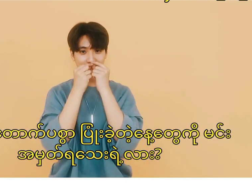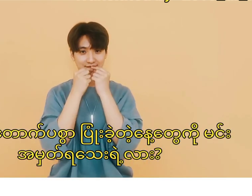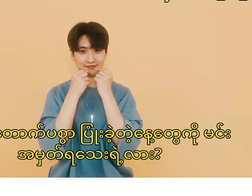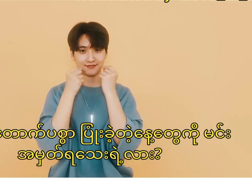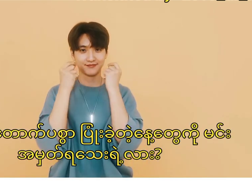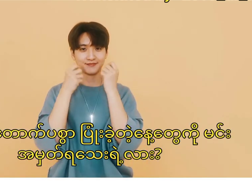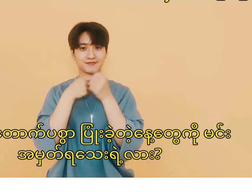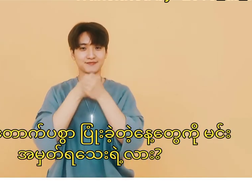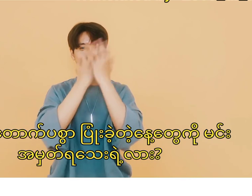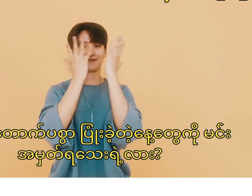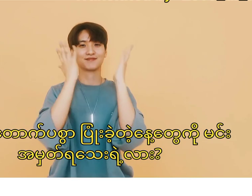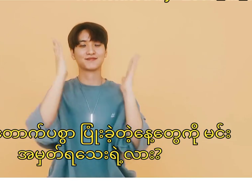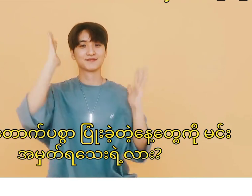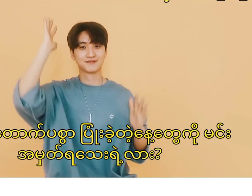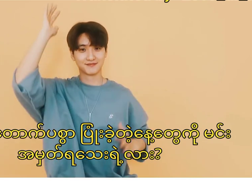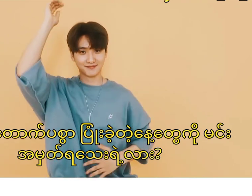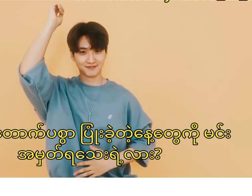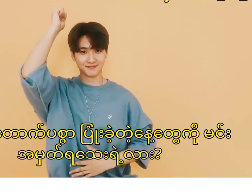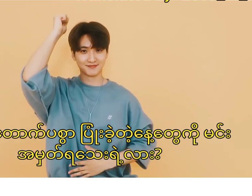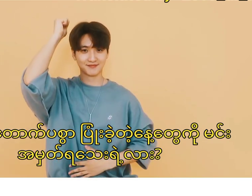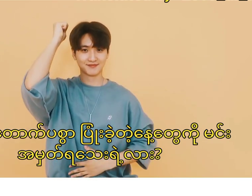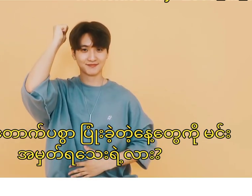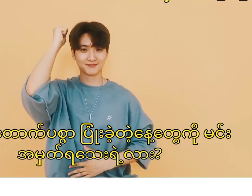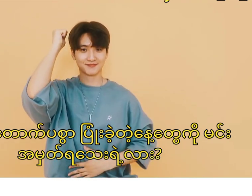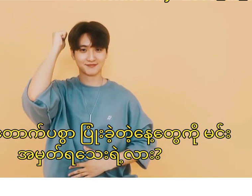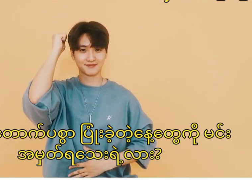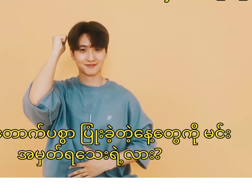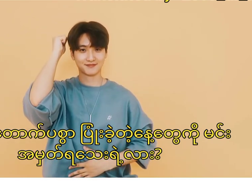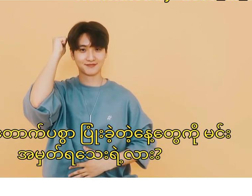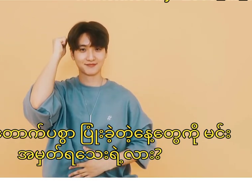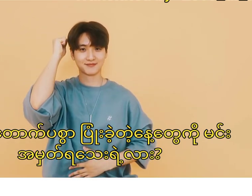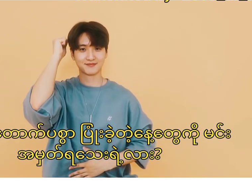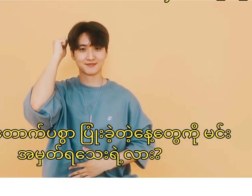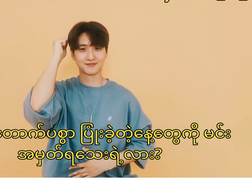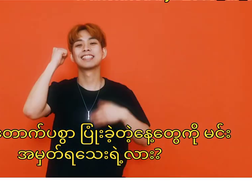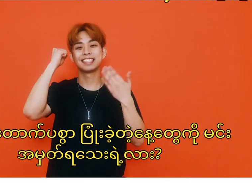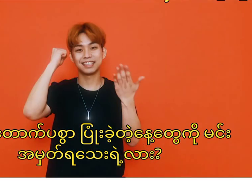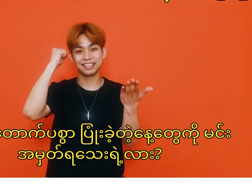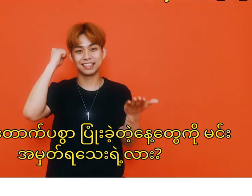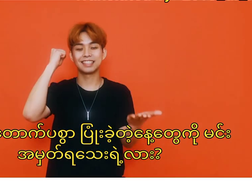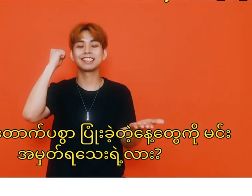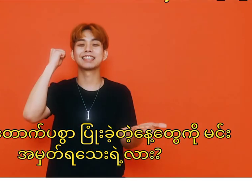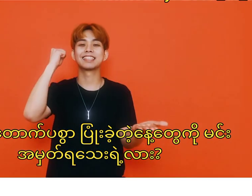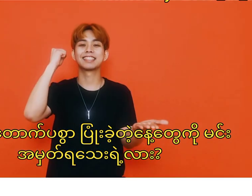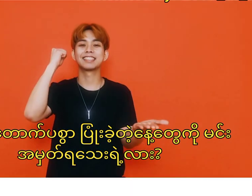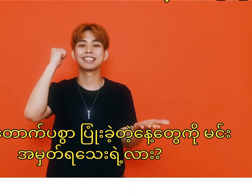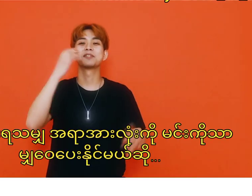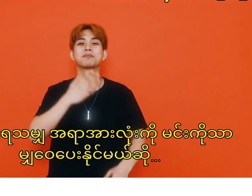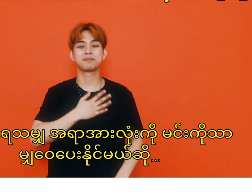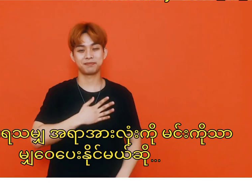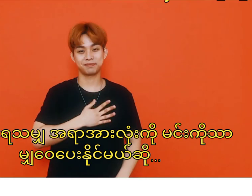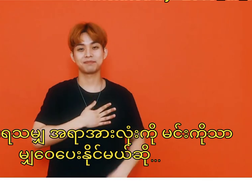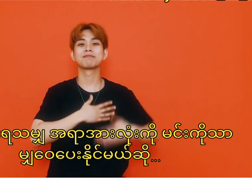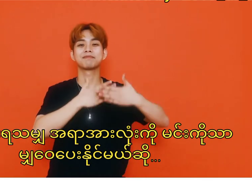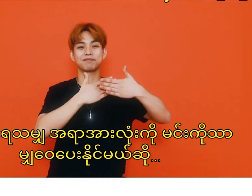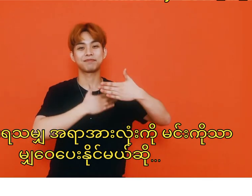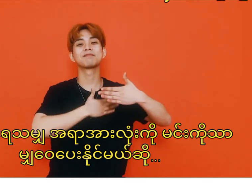나의 봄을 데려와줘 나의 봄을 그대 내가 느낀